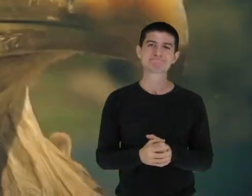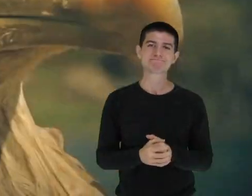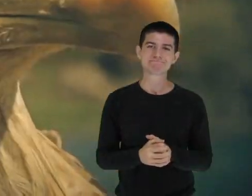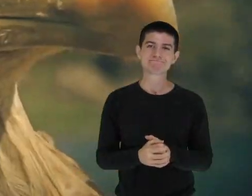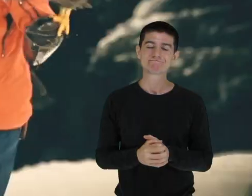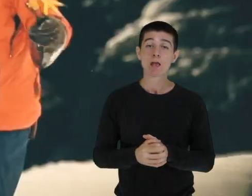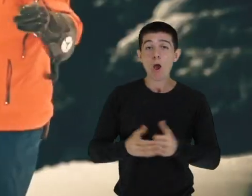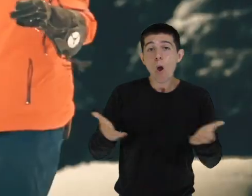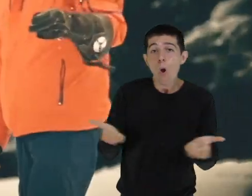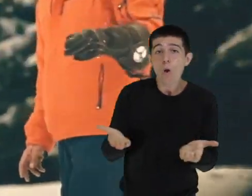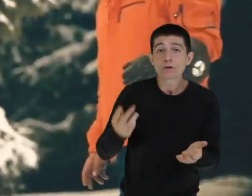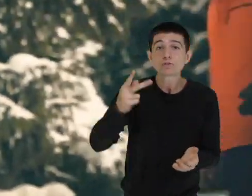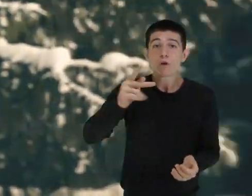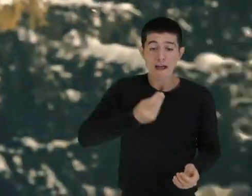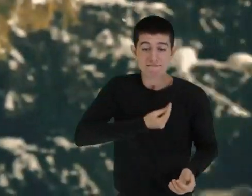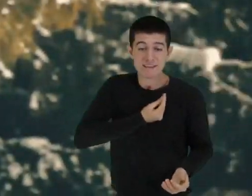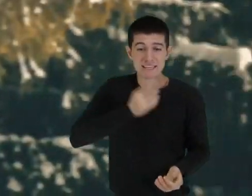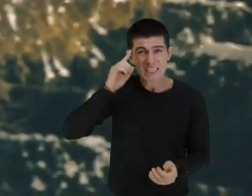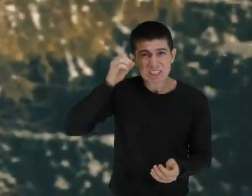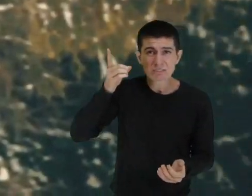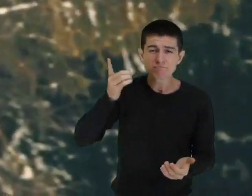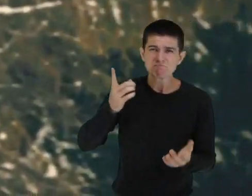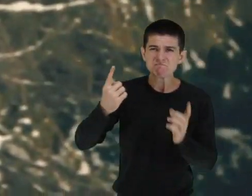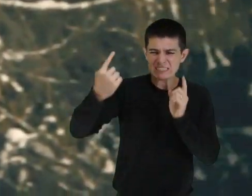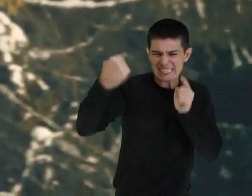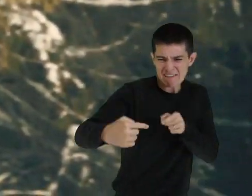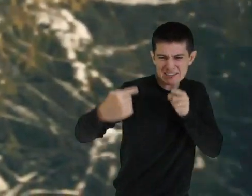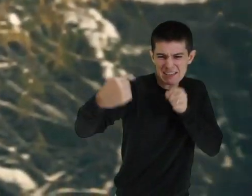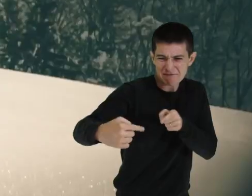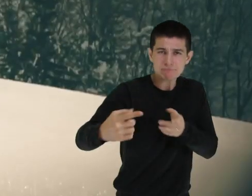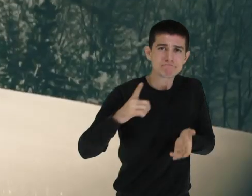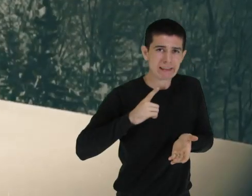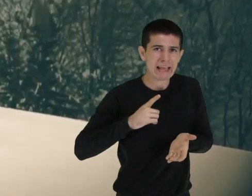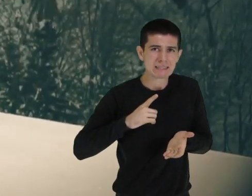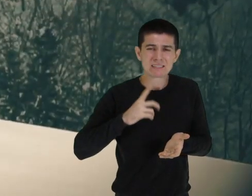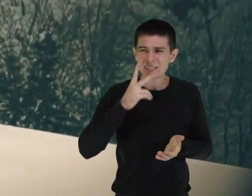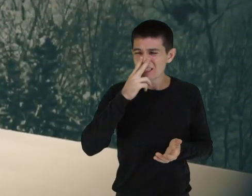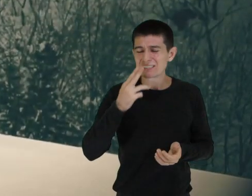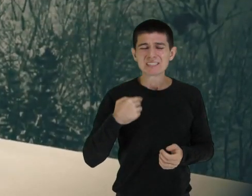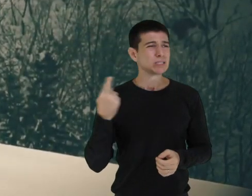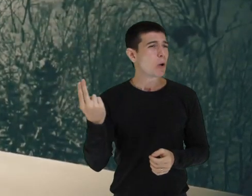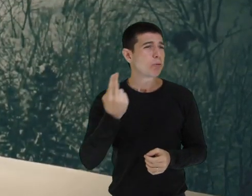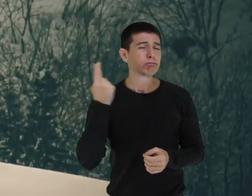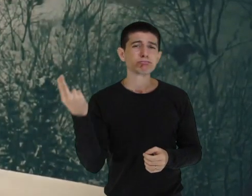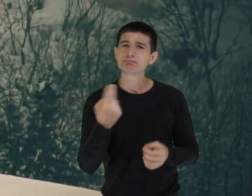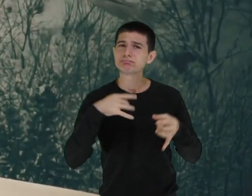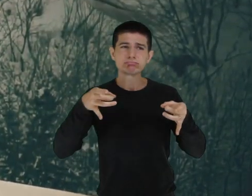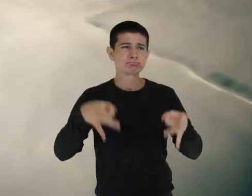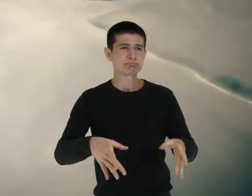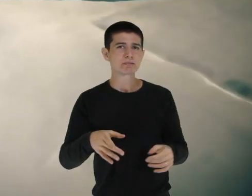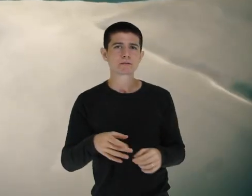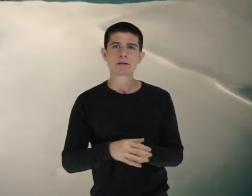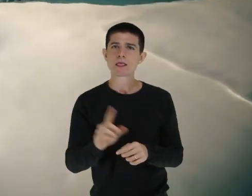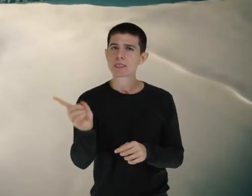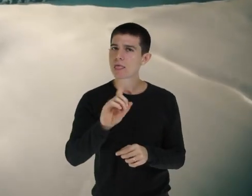um dia cheio de desafios? Alguns deles podem parecer impossíveis, mas lembre-se de